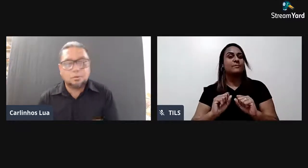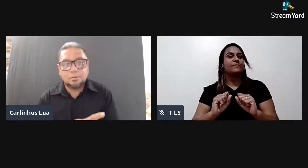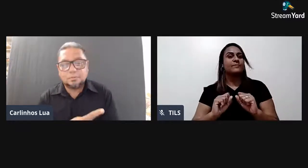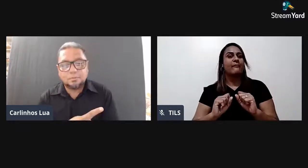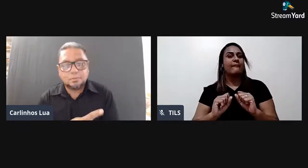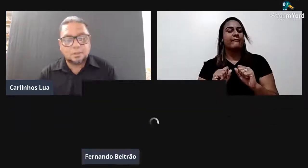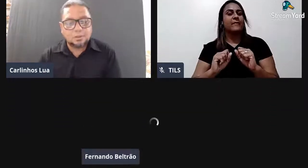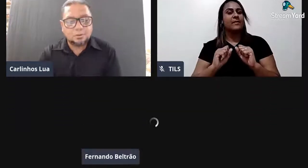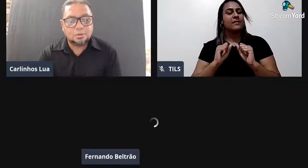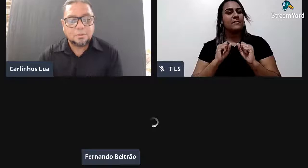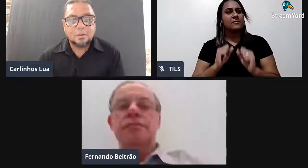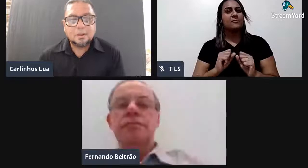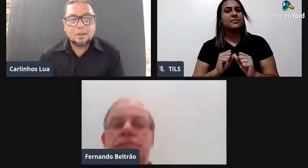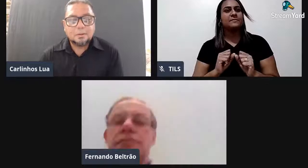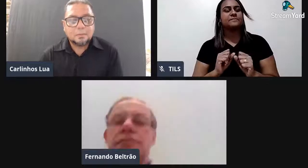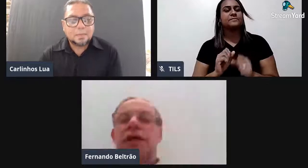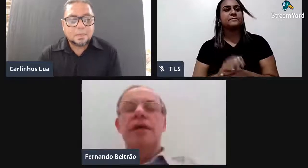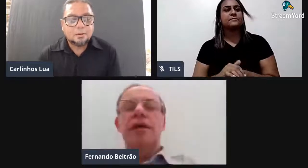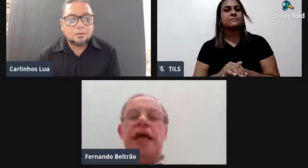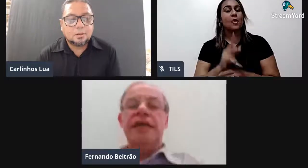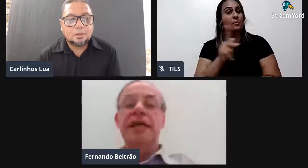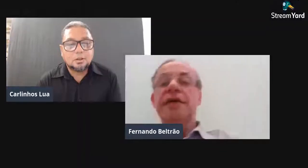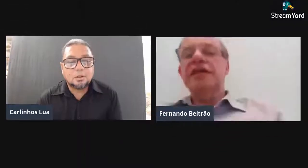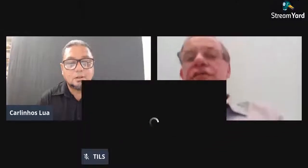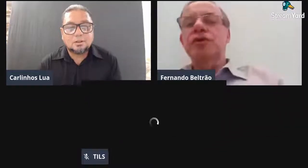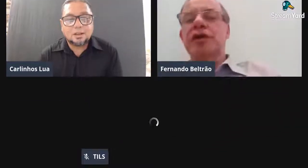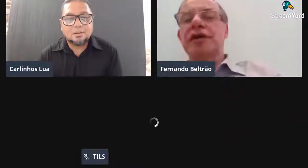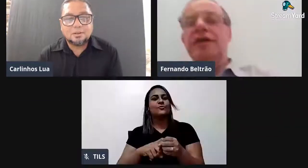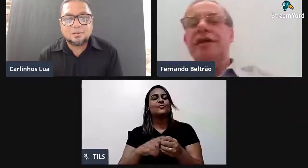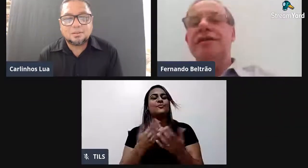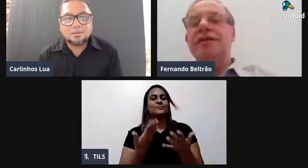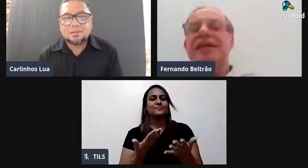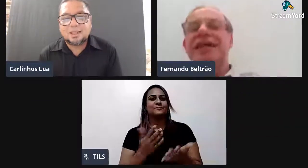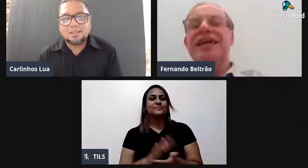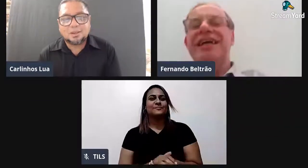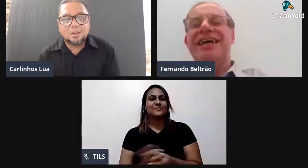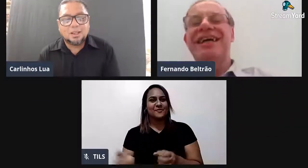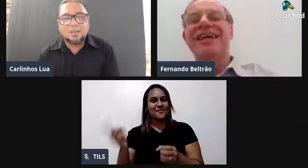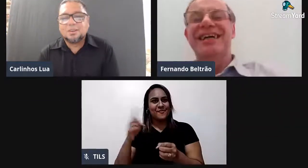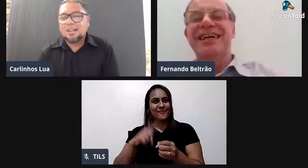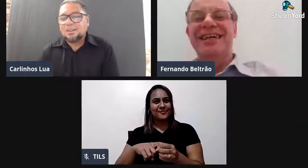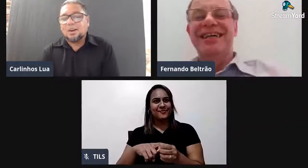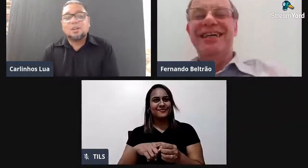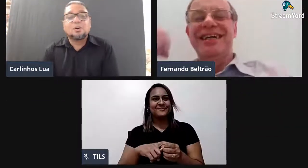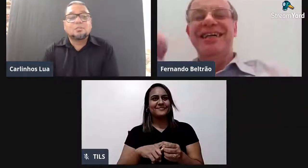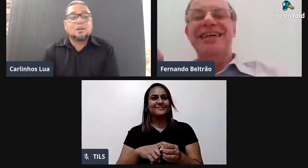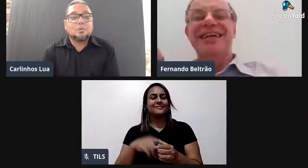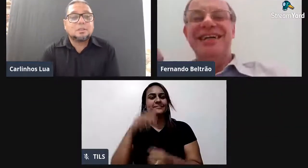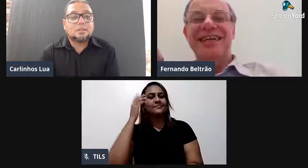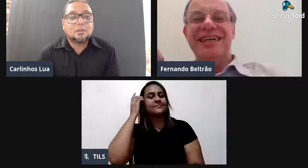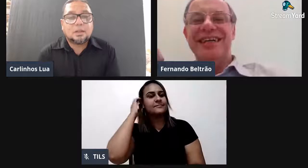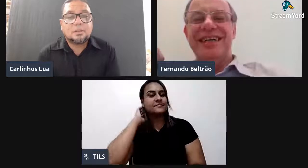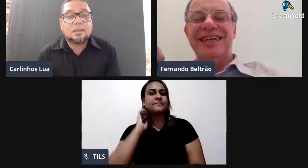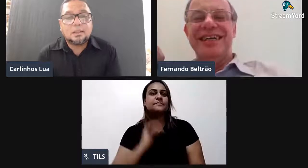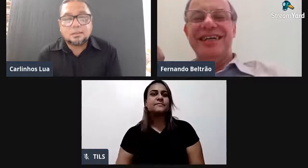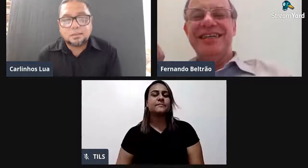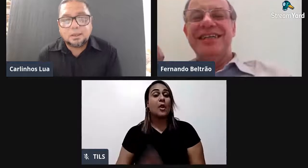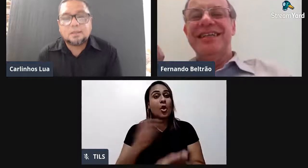voltou? Aqui. Voltou. Caí. Mas já voltei. Diga lá. Eu comecei tocando. Riquinta também.